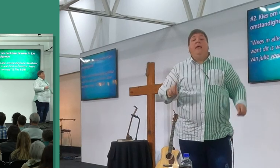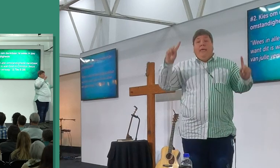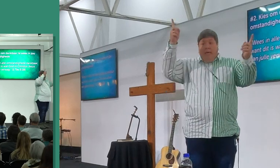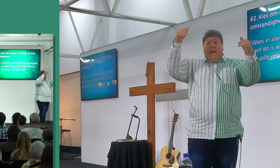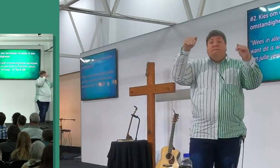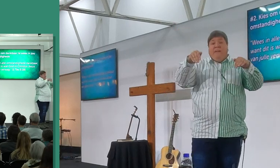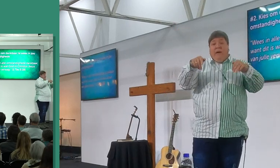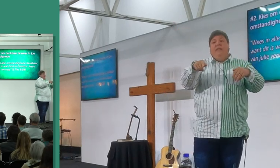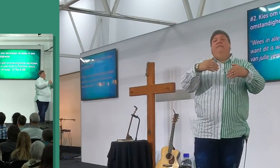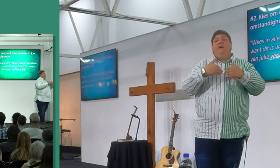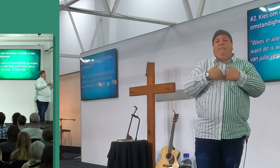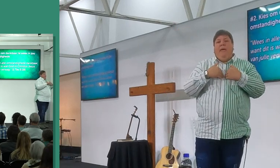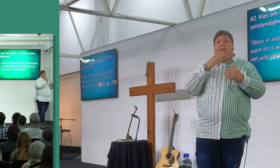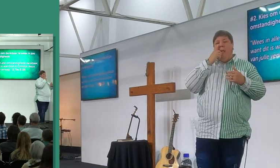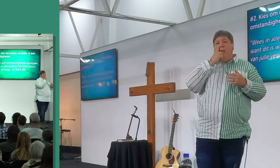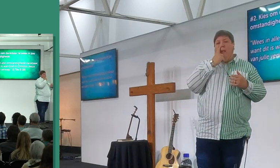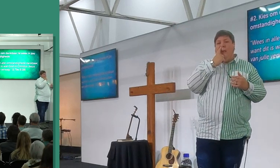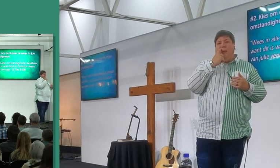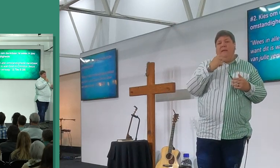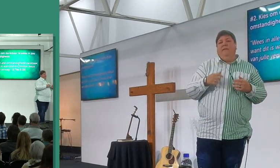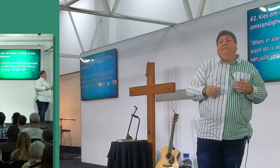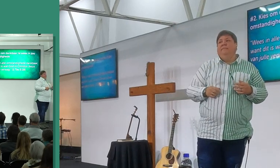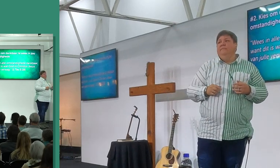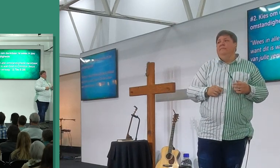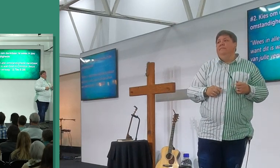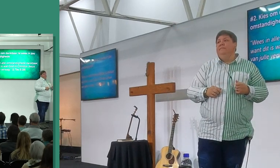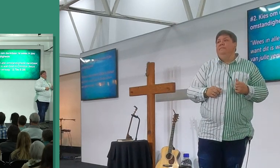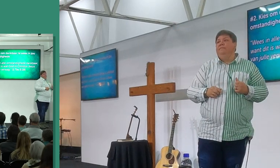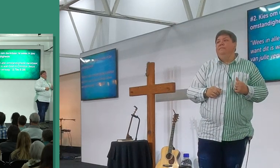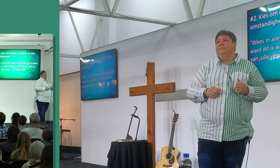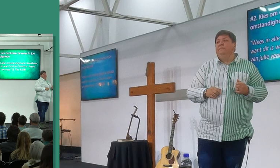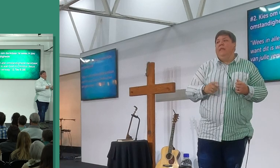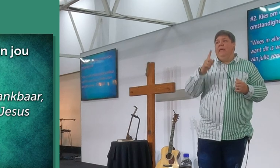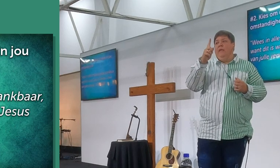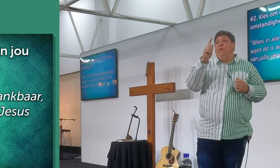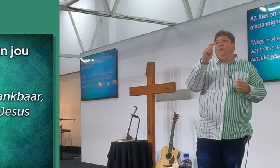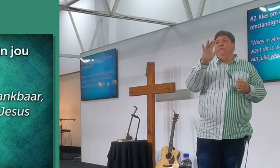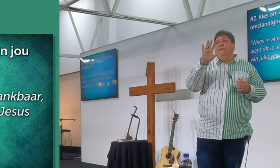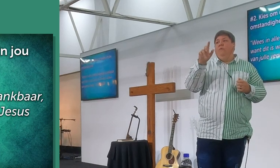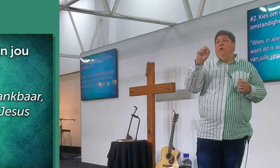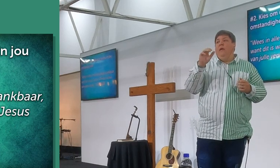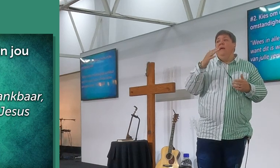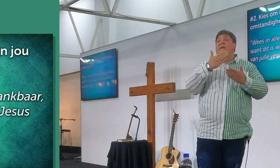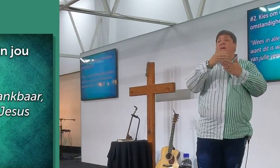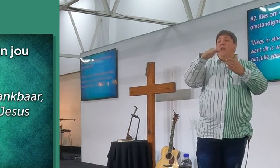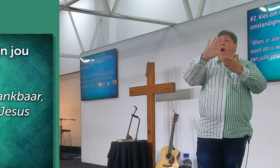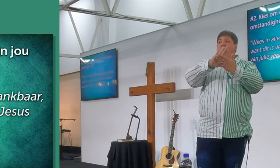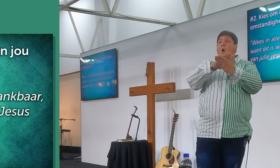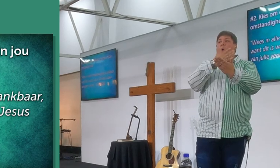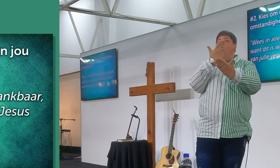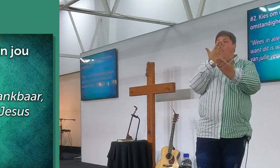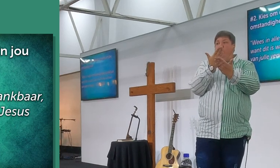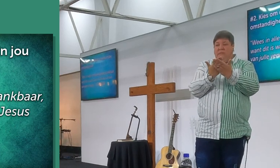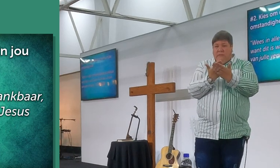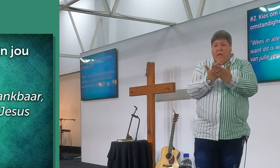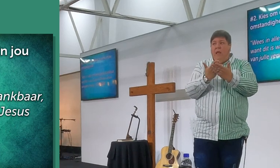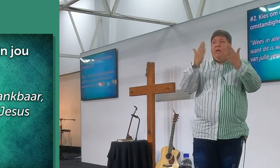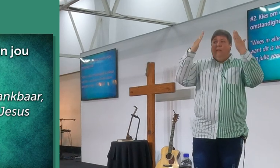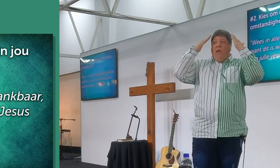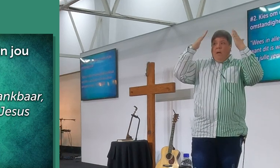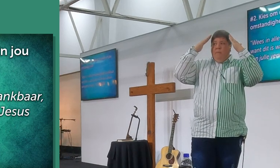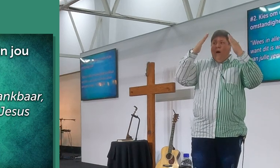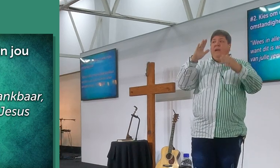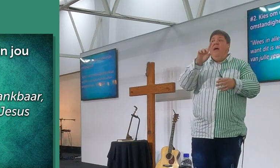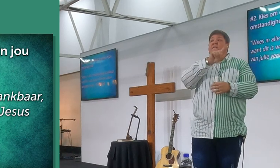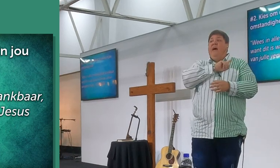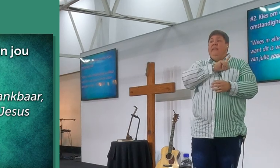verwacht het van my, kom, sê, wees saam in vers, en tussen die sens in 5 vers 18, myl moet het hard oplees, 1, 2, 3, wees in alle, saam in die